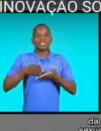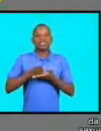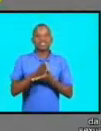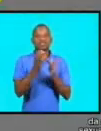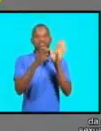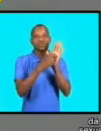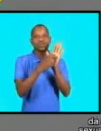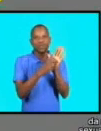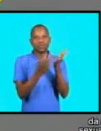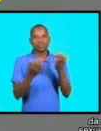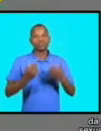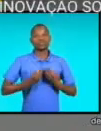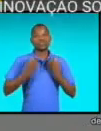é fácil de usá-lo